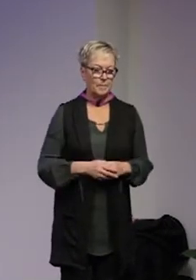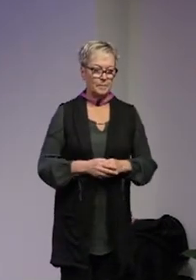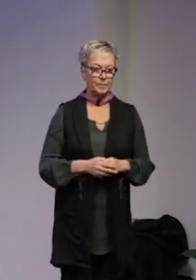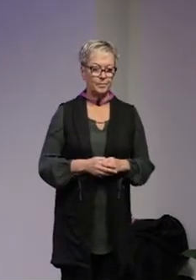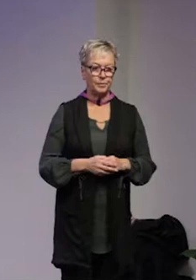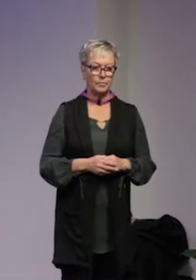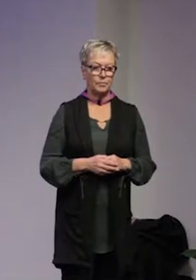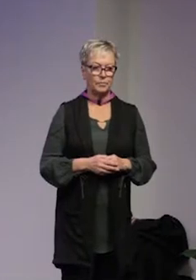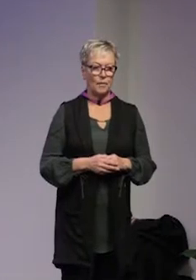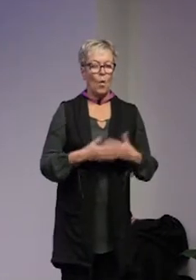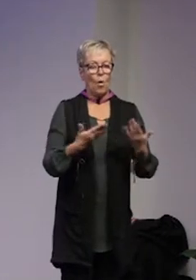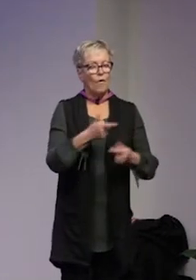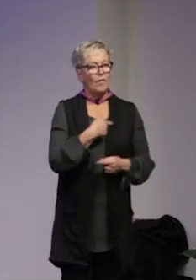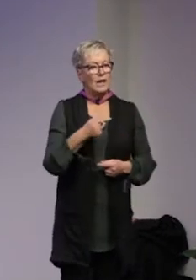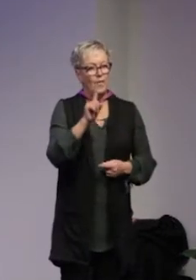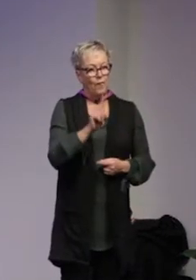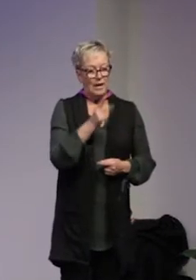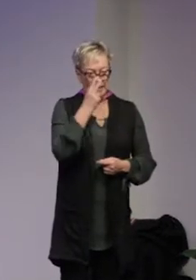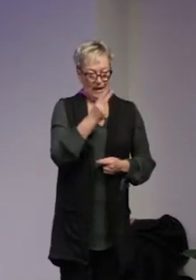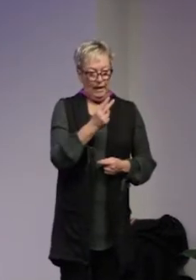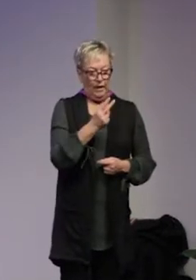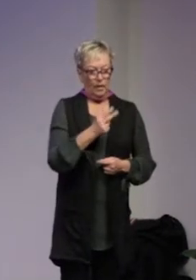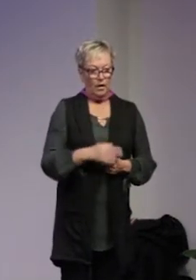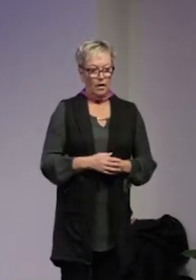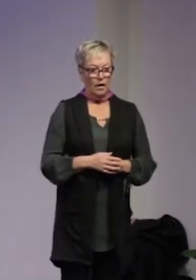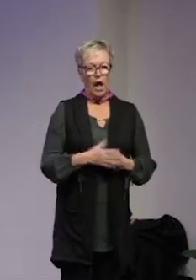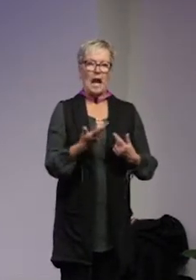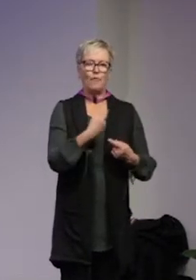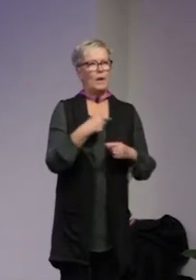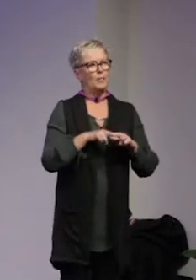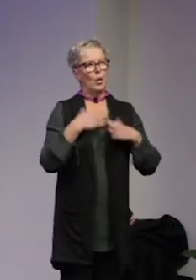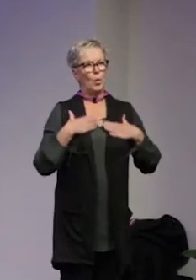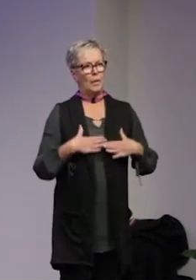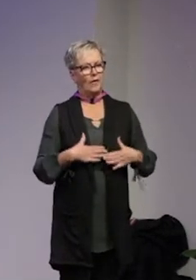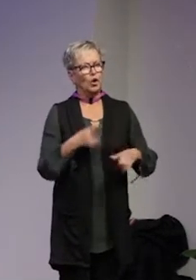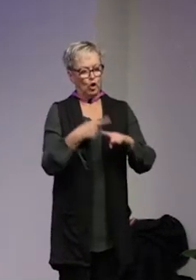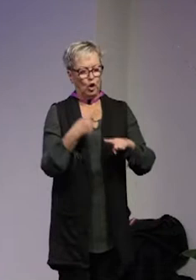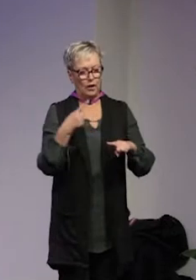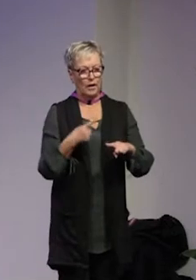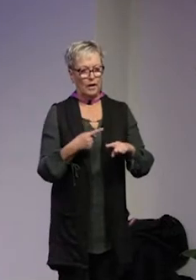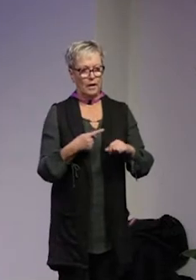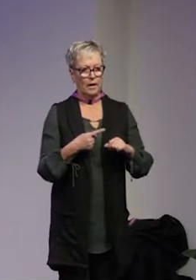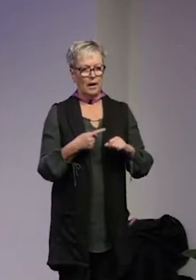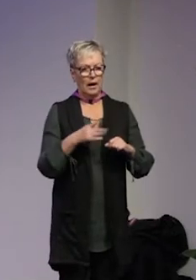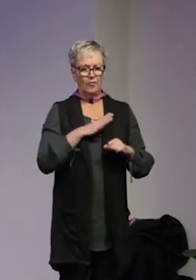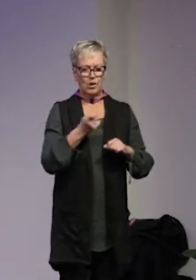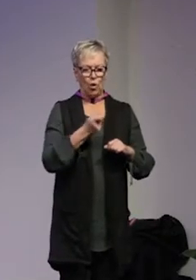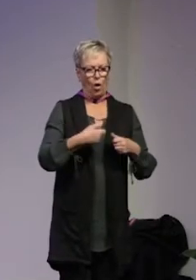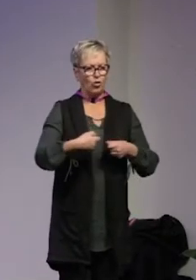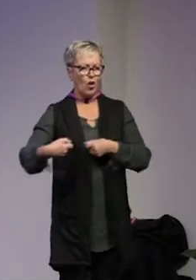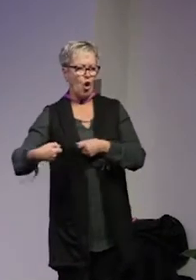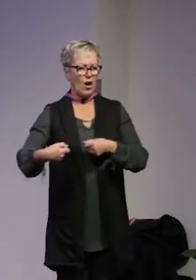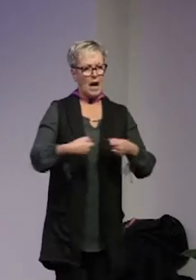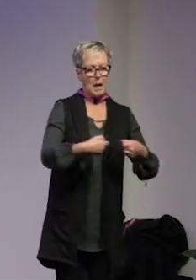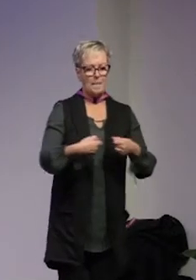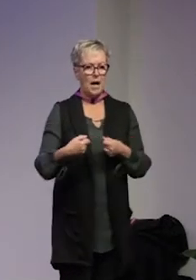och vad vi framförallt ser eller vad vi upplever väldigt tydligt är att det finns någon slags dragkamp alltså